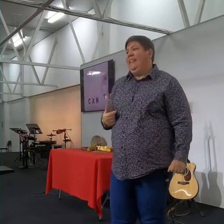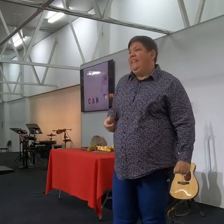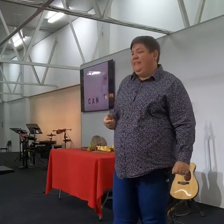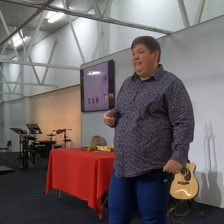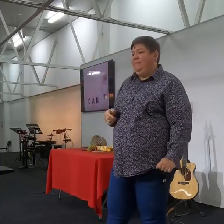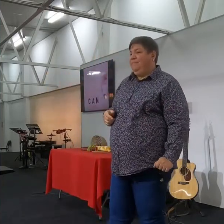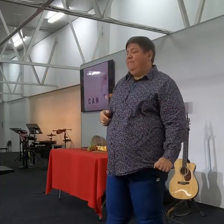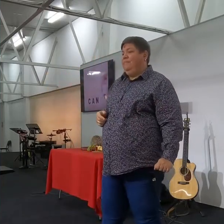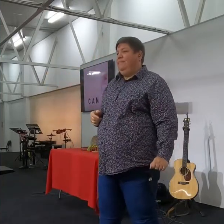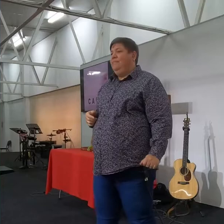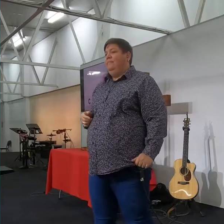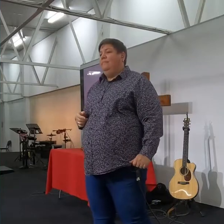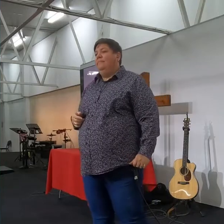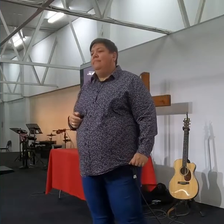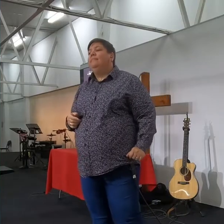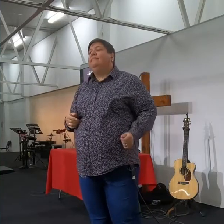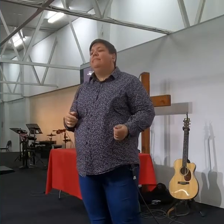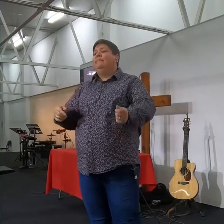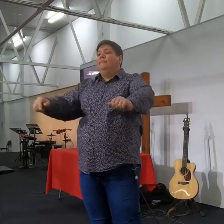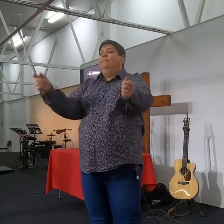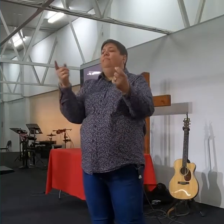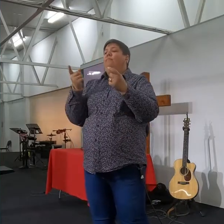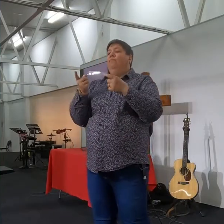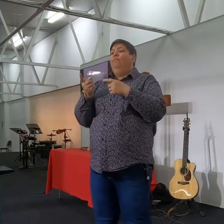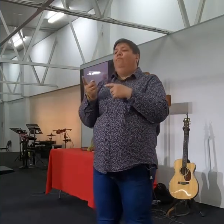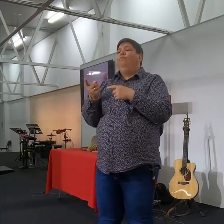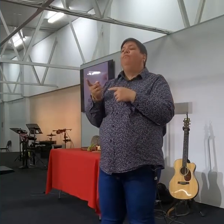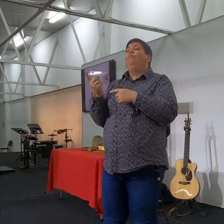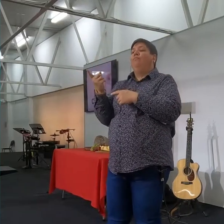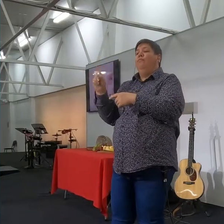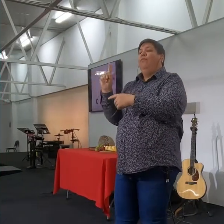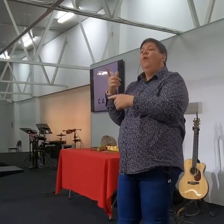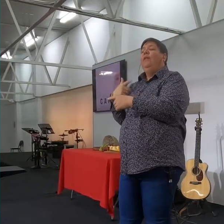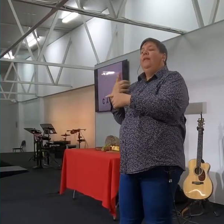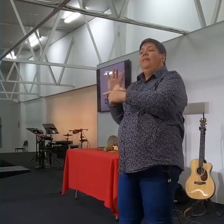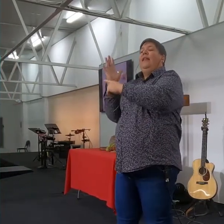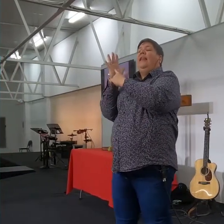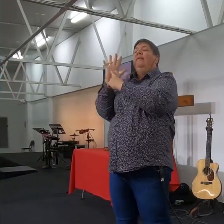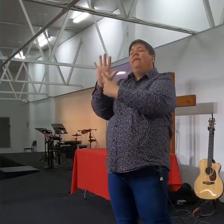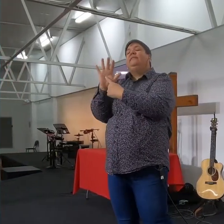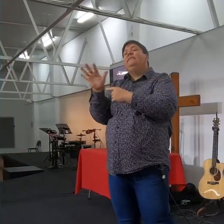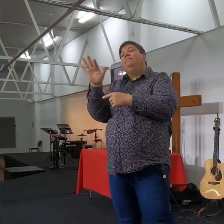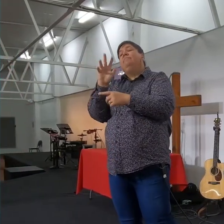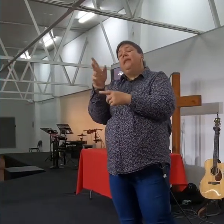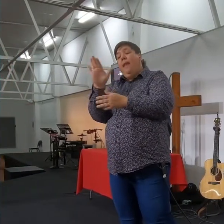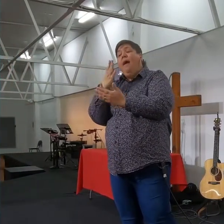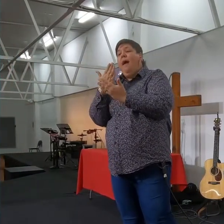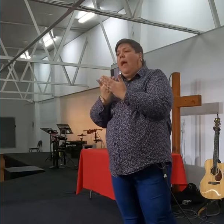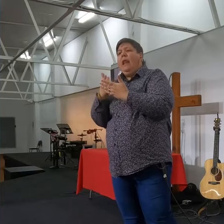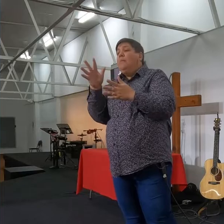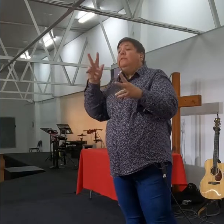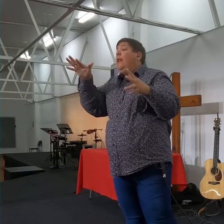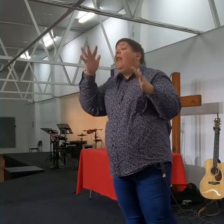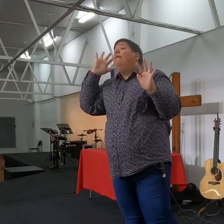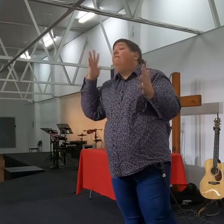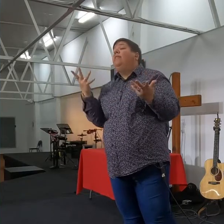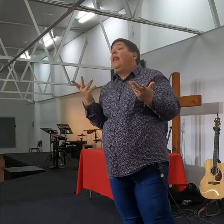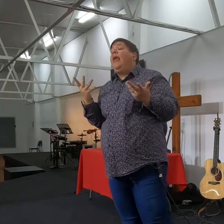en vir oogend wil ek een illustratie doen, wat vir jou net gaan illustreren, dat, dal kan jy, jy weet nog nie jy kan, nie, so stap jou